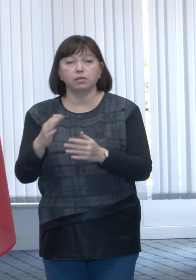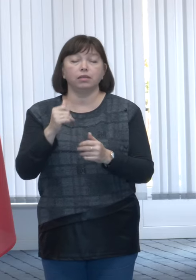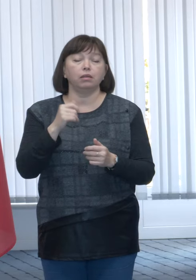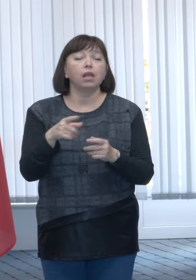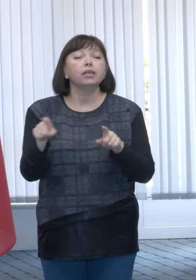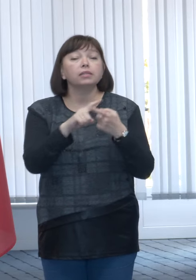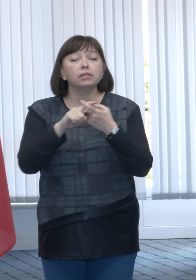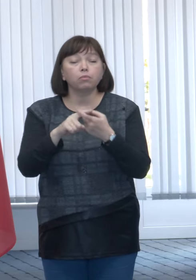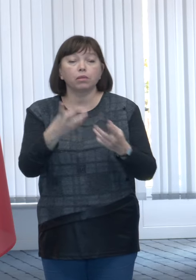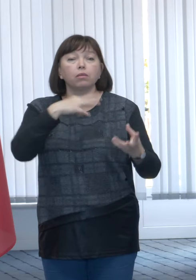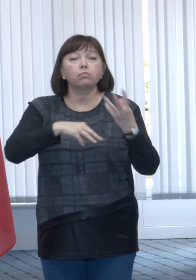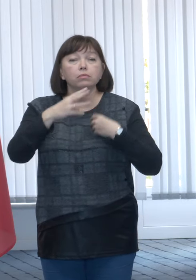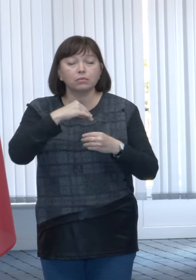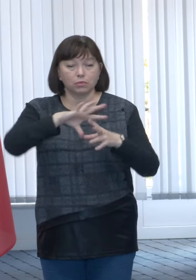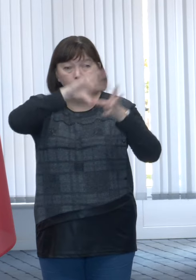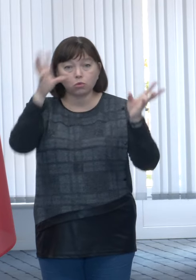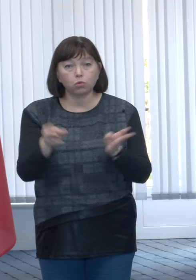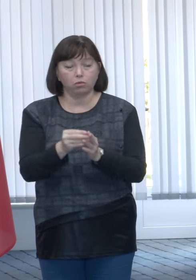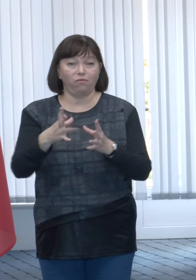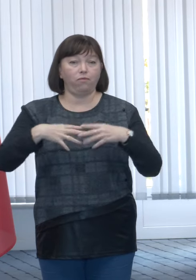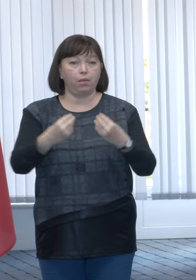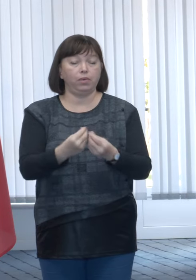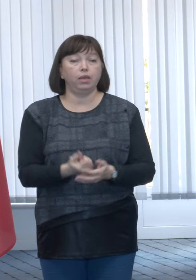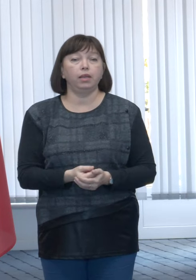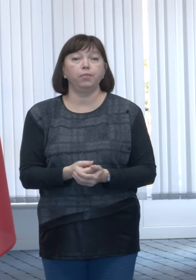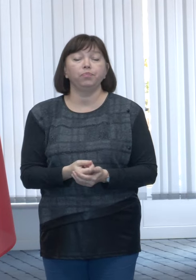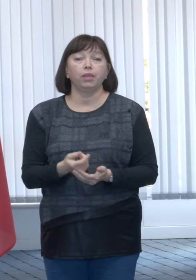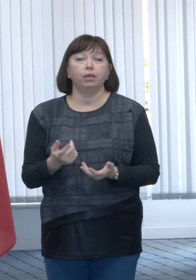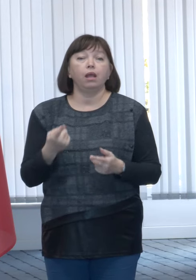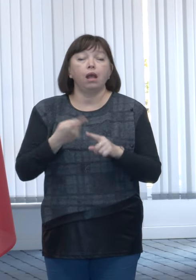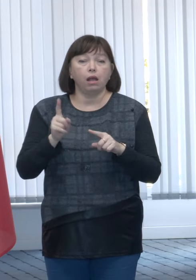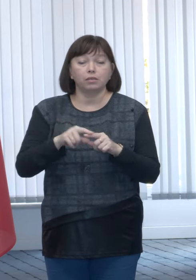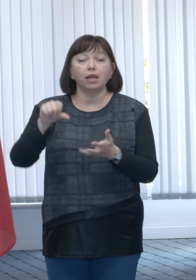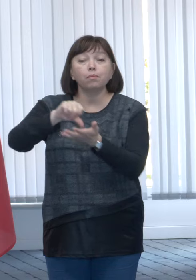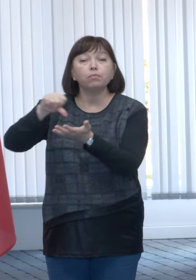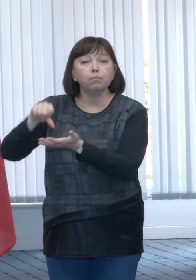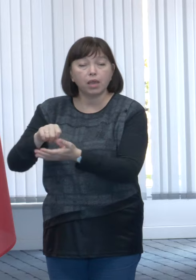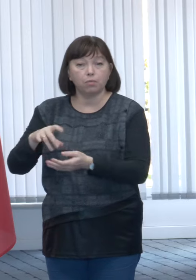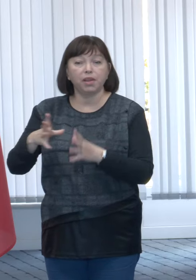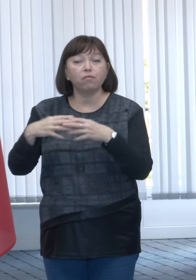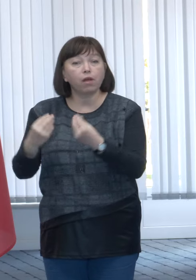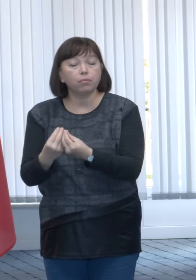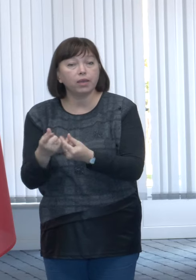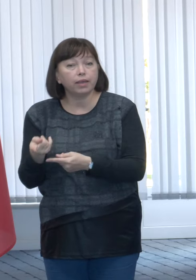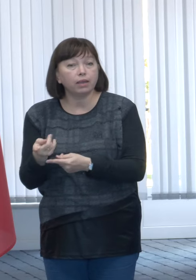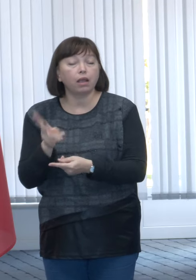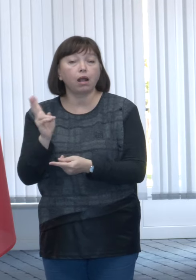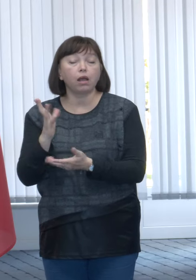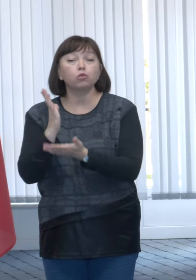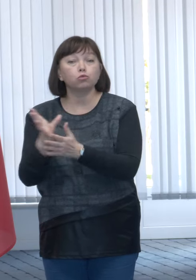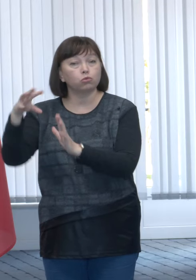veniturile globale ale familiei, ne referim la membrii de familie care sunt în